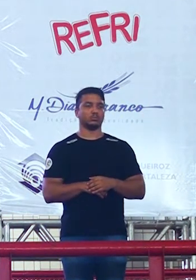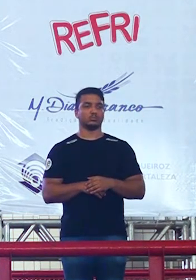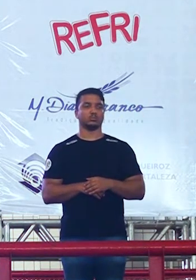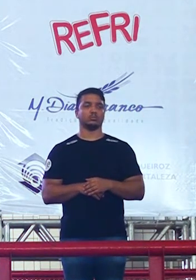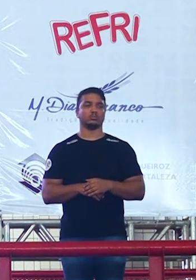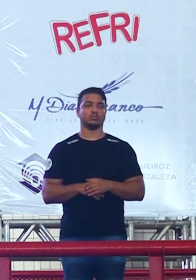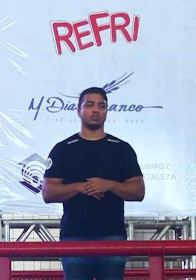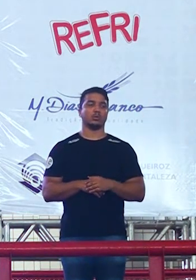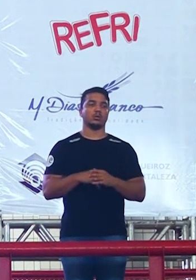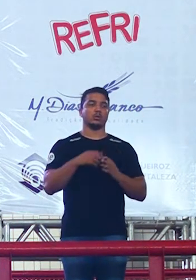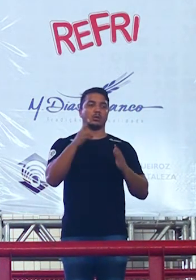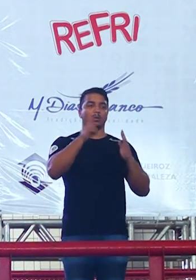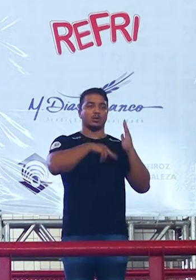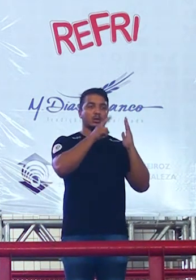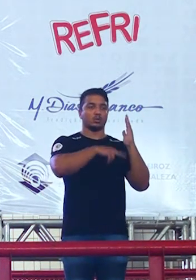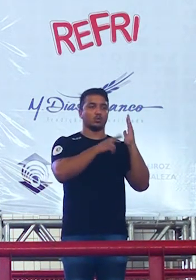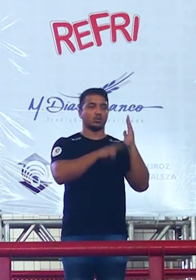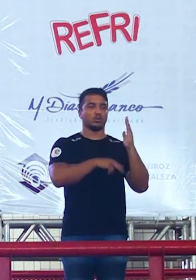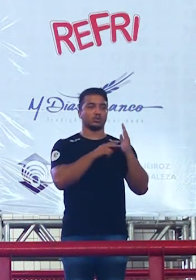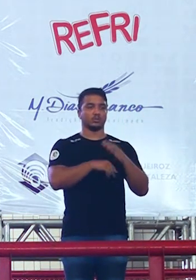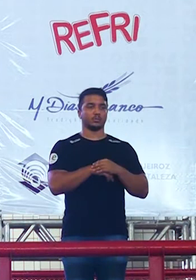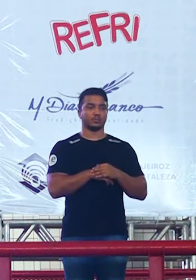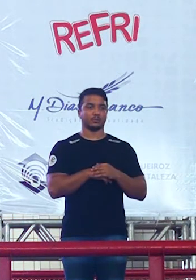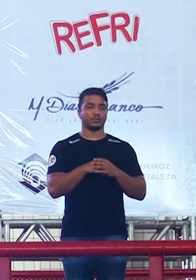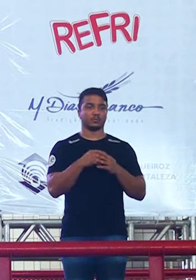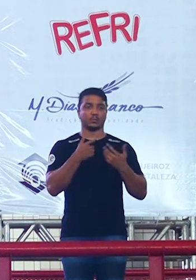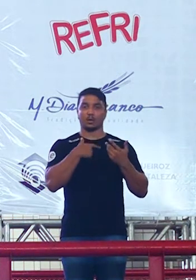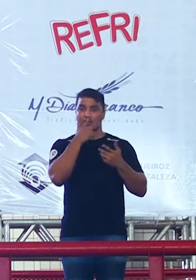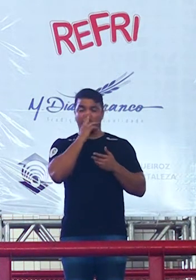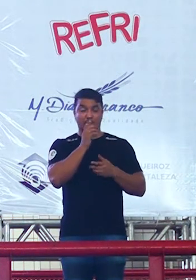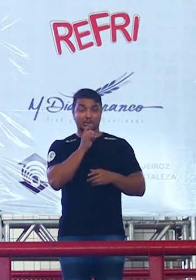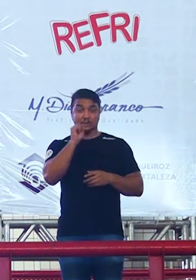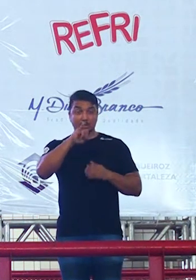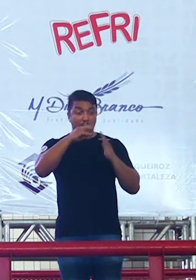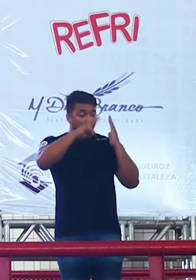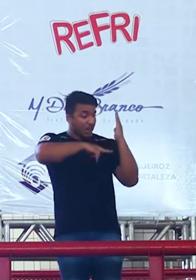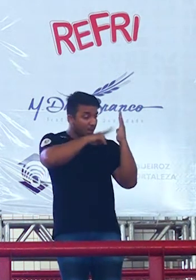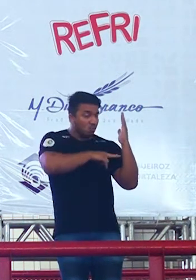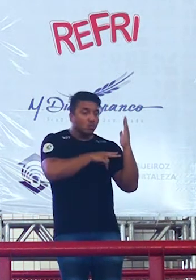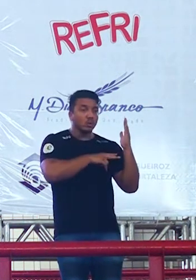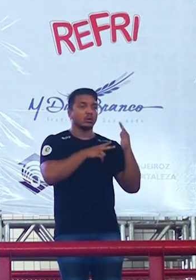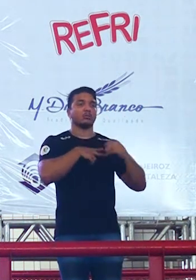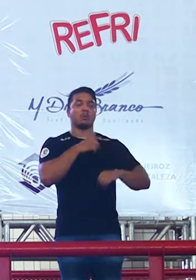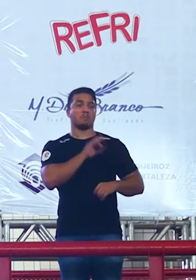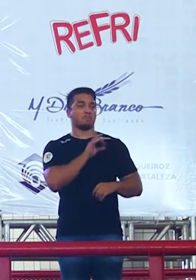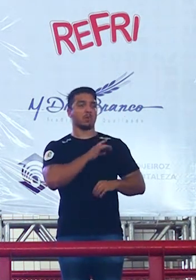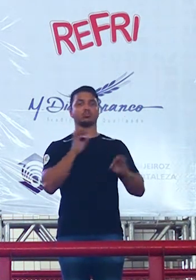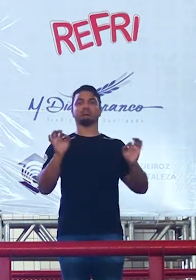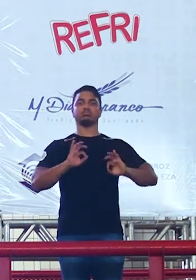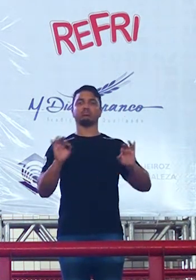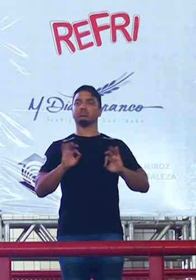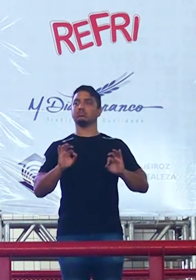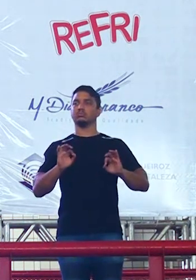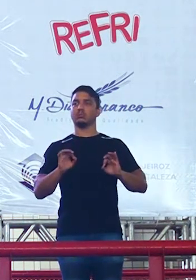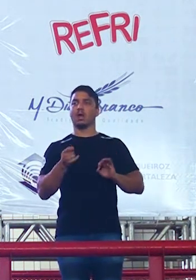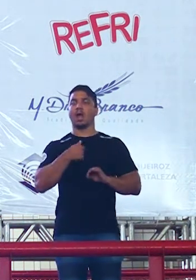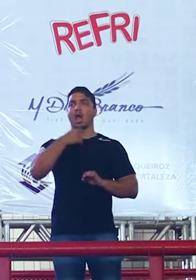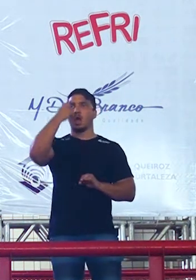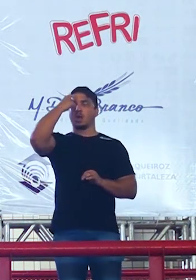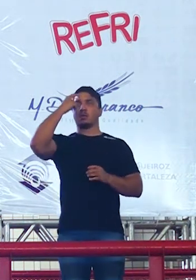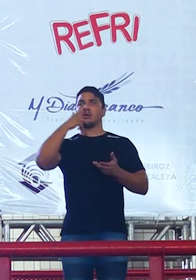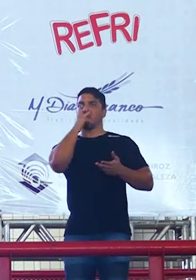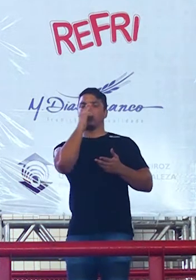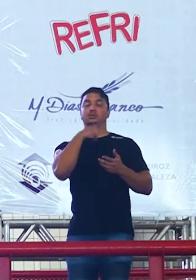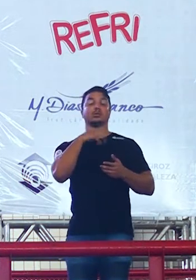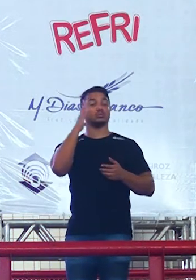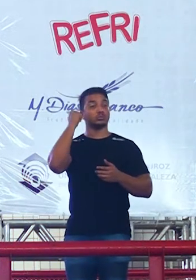quem lê não vai ter medo de tema nenhum ai caiu surdo beleza eu sei falar